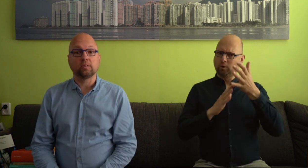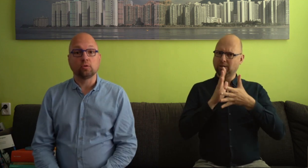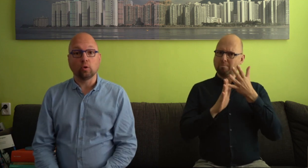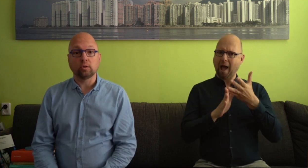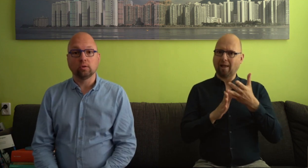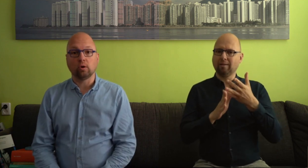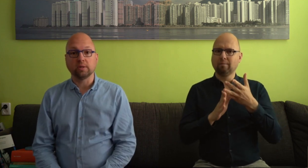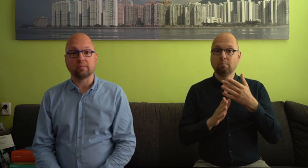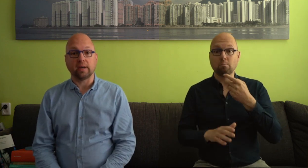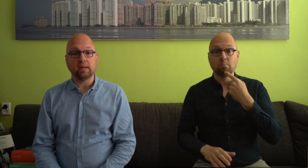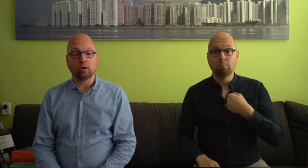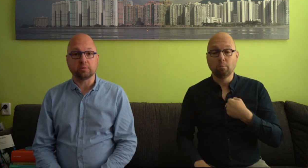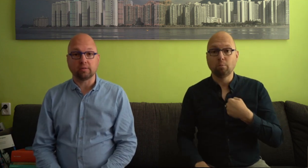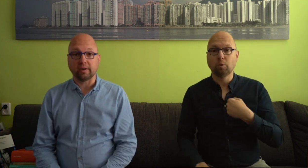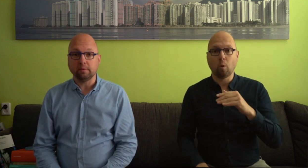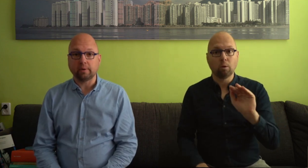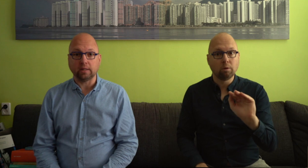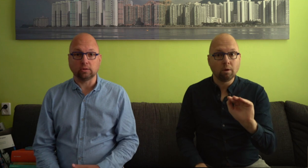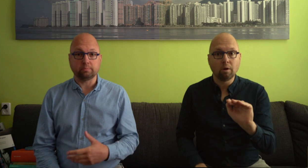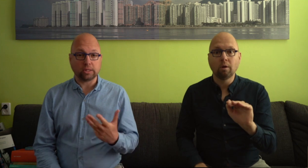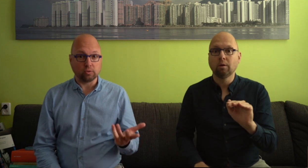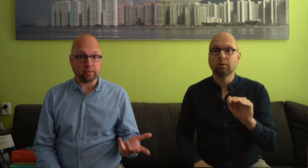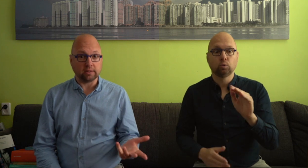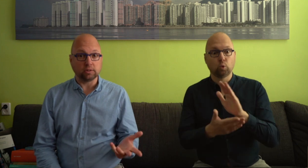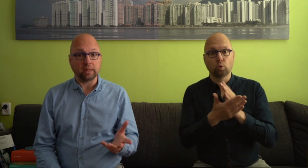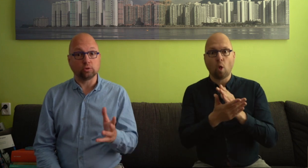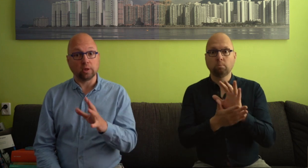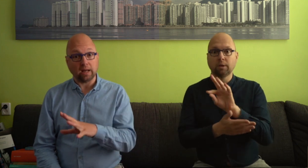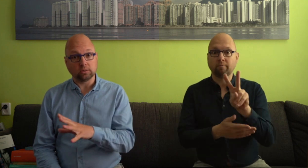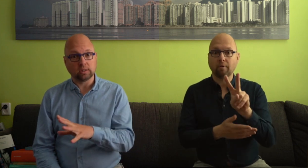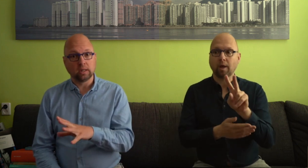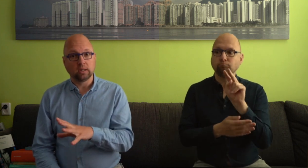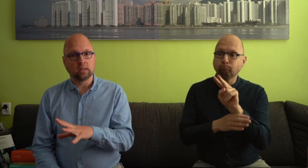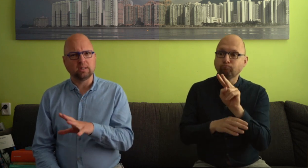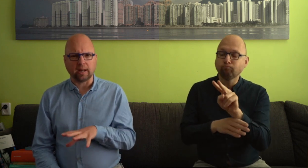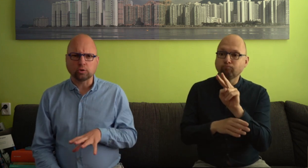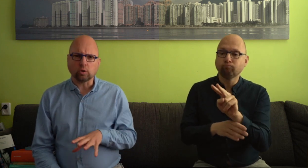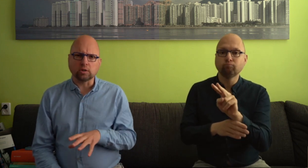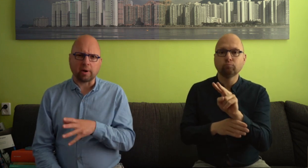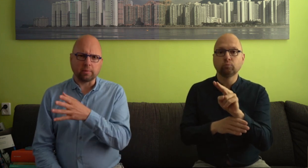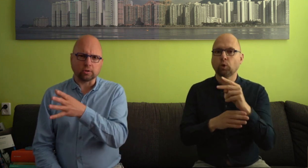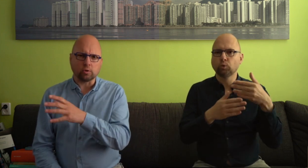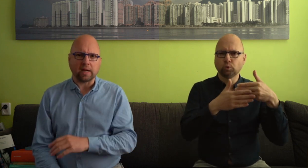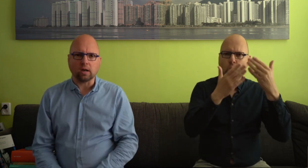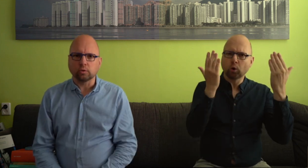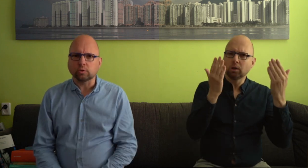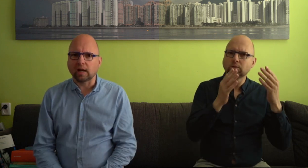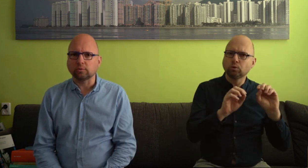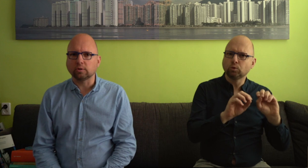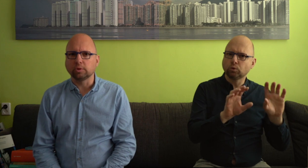de tolk op de tv, bij de persconferenties, bij de journaals. Niet alleen ochtends, maar inmiddels ook bij het 8 uur journaal, zoals